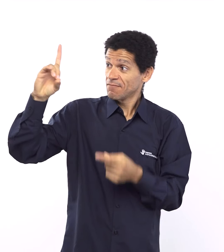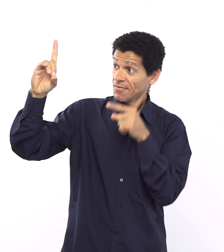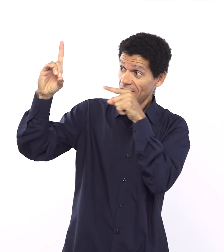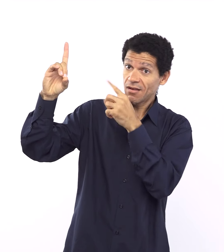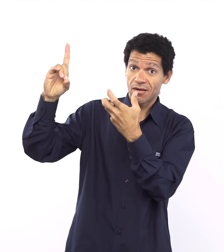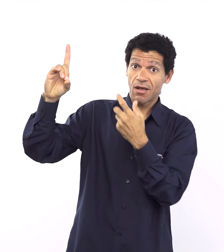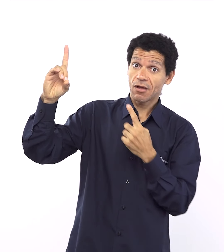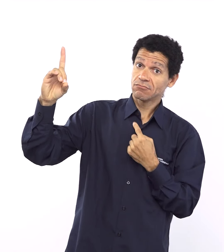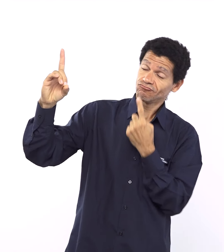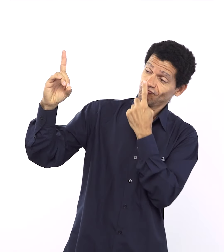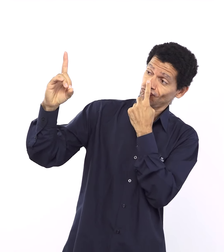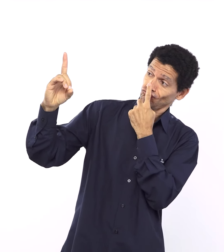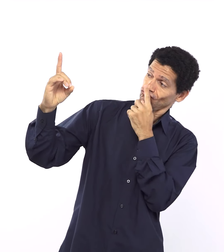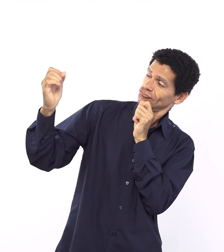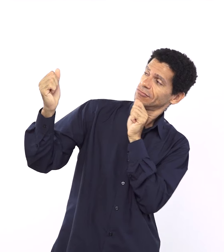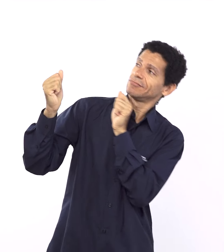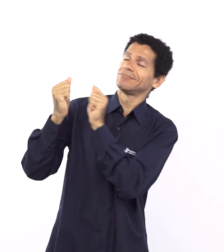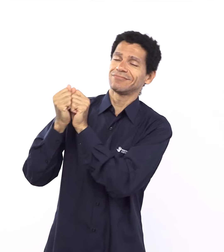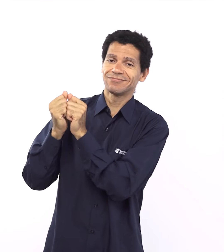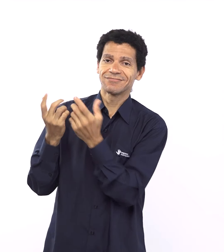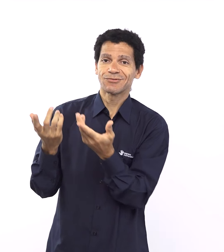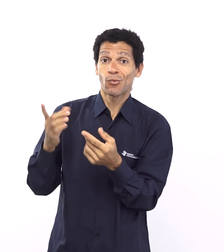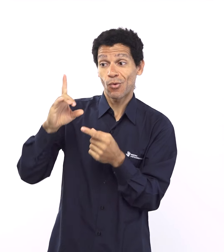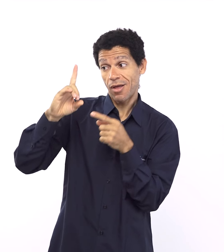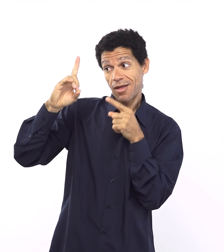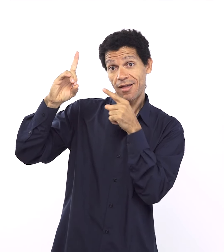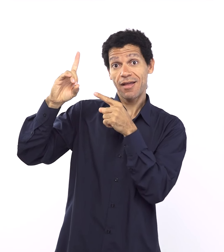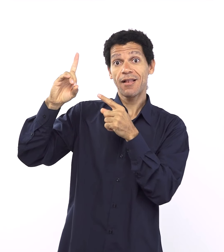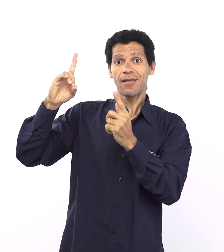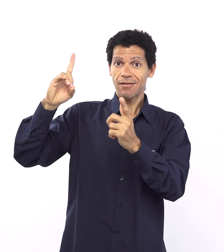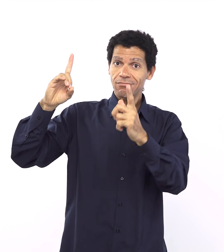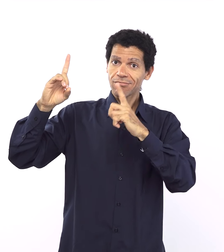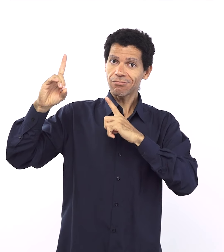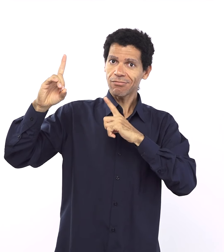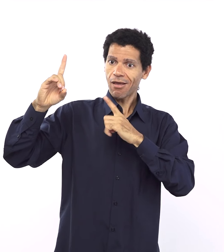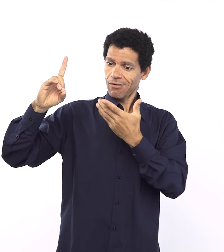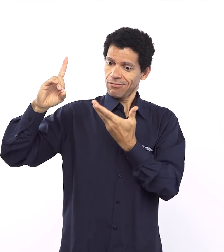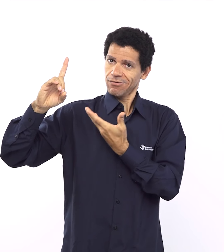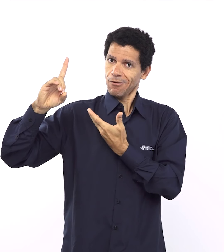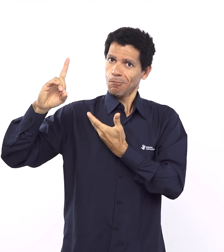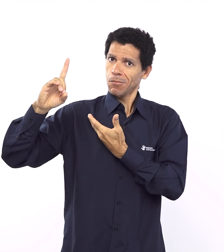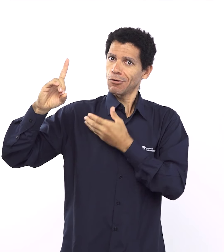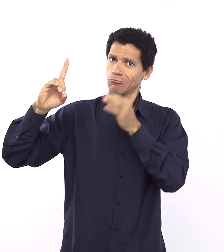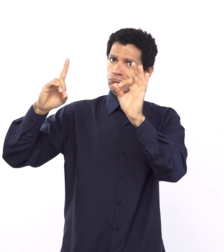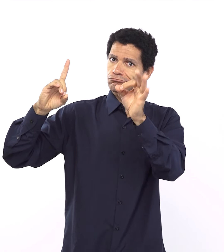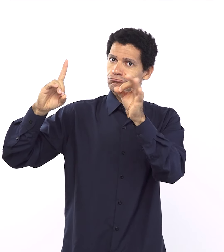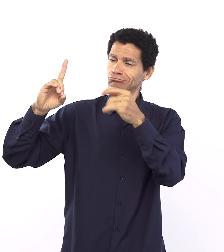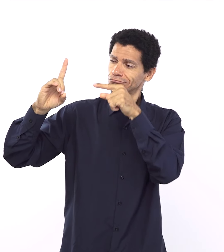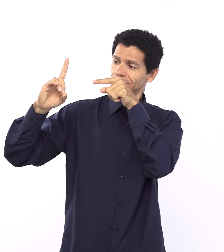é meu amigo agora eu preciso ser então é isso aí que está enquadrado naquela questão assim eu quero ser